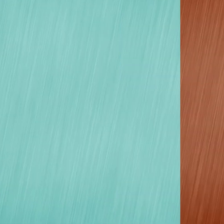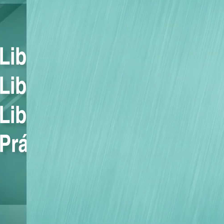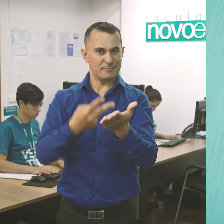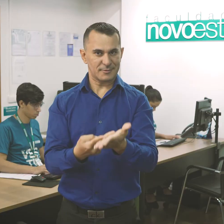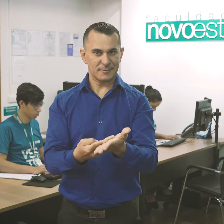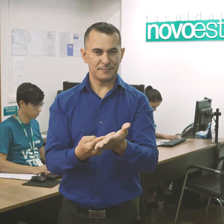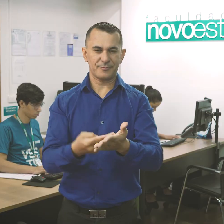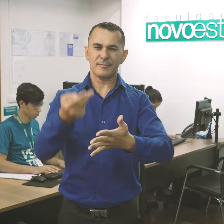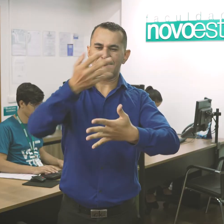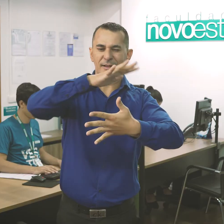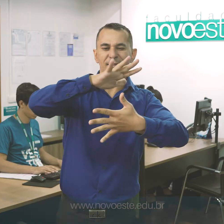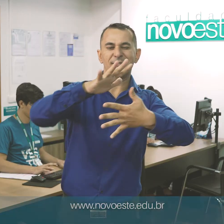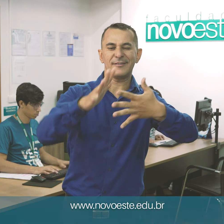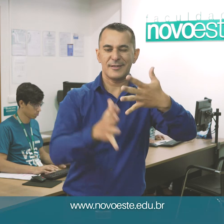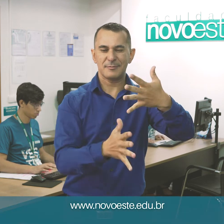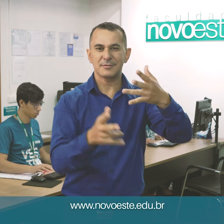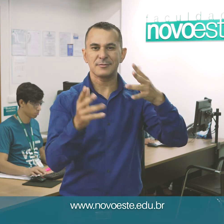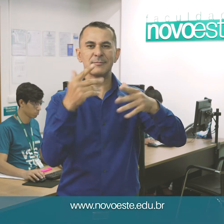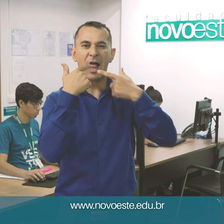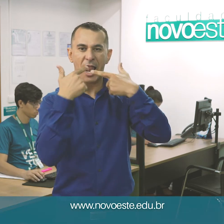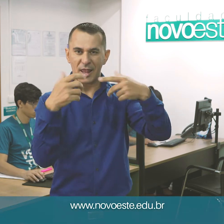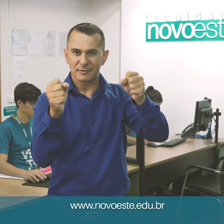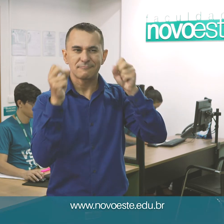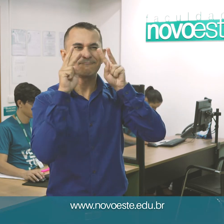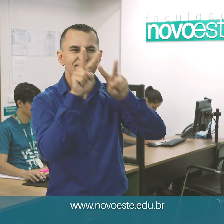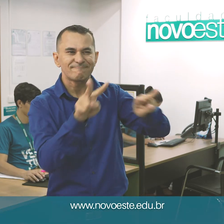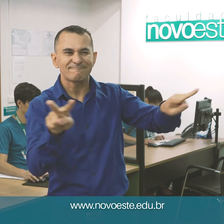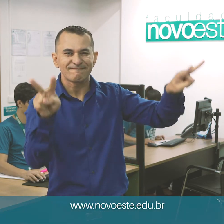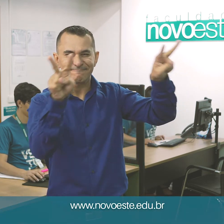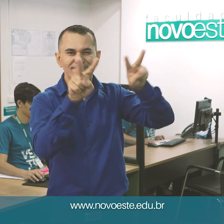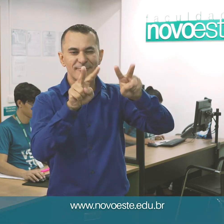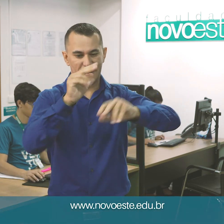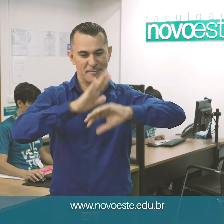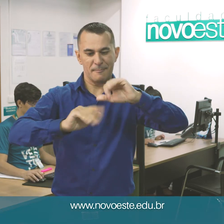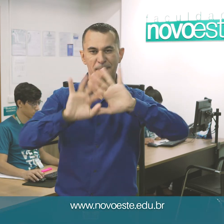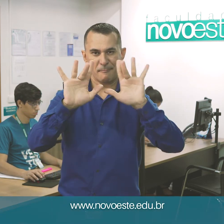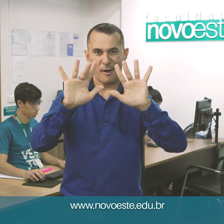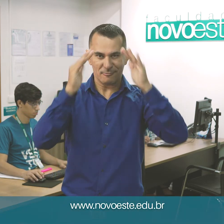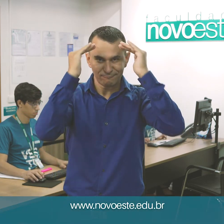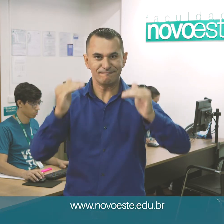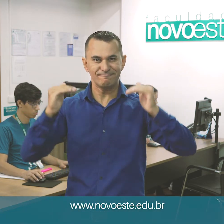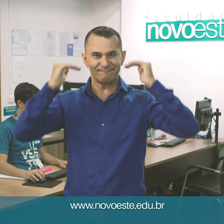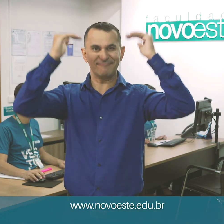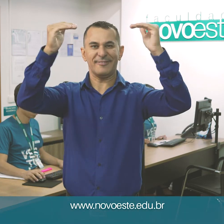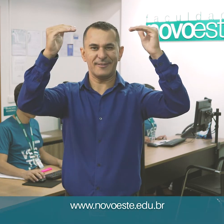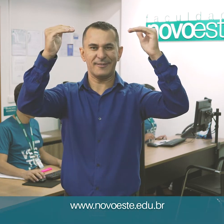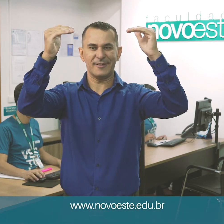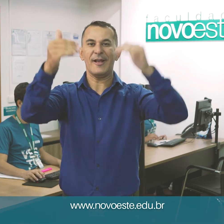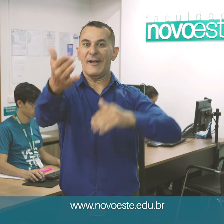Libras, uma língua que se vê, mãos que vão além dos sinais. Vem ser novo!